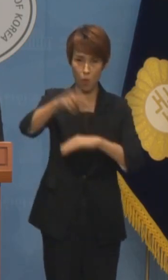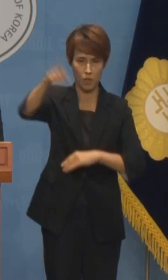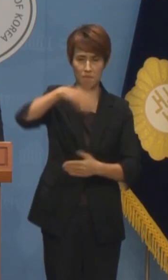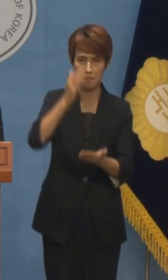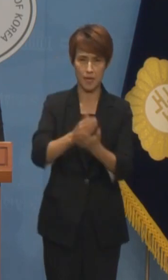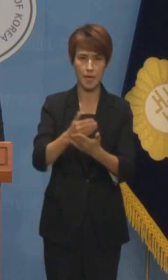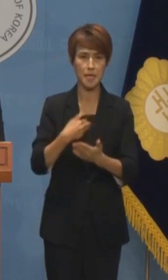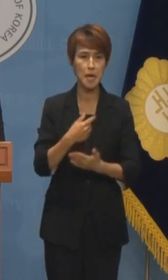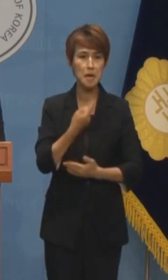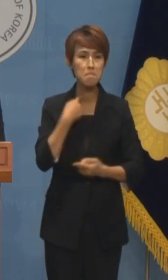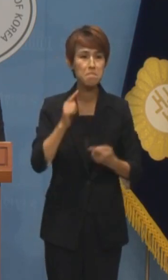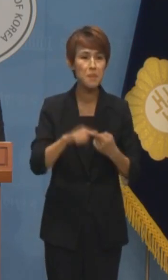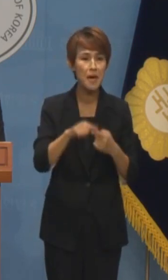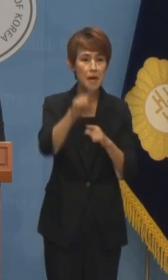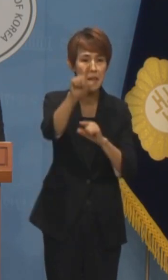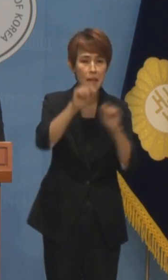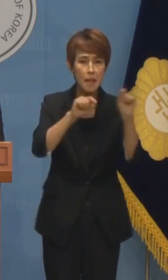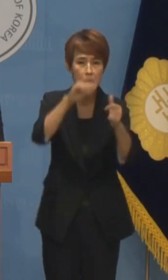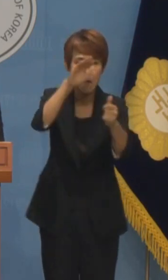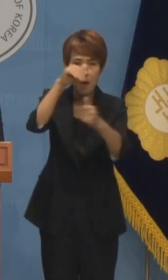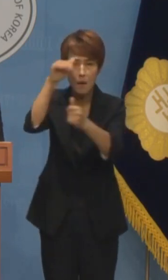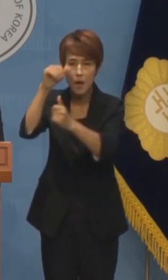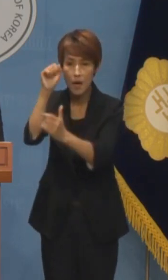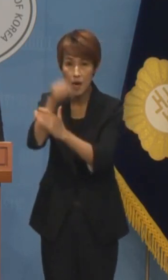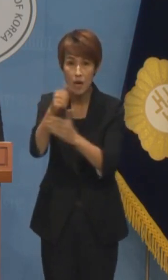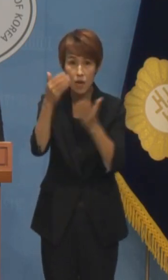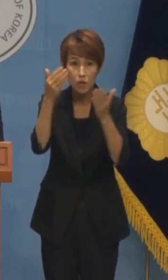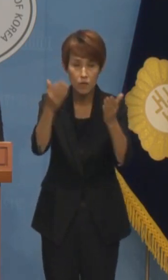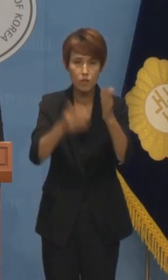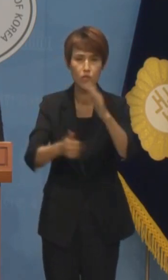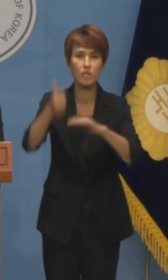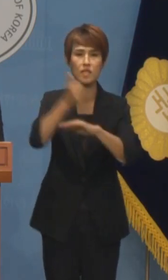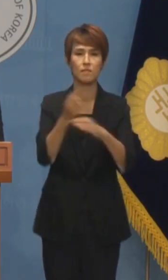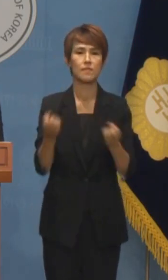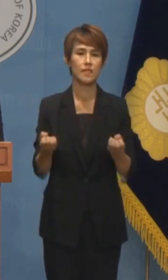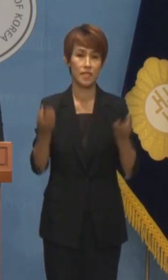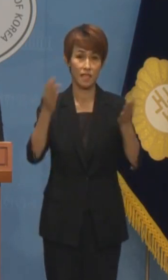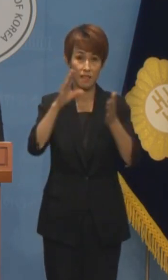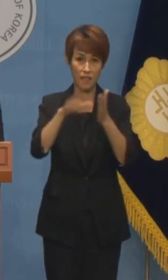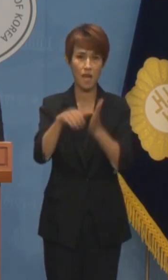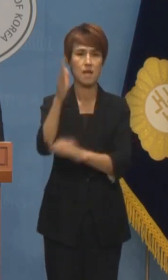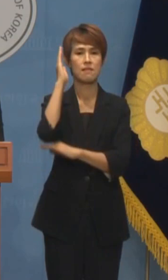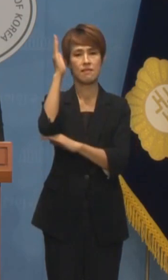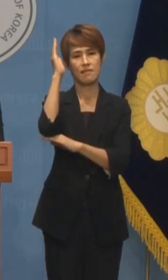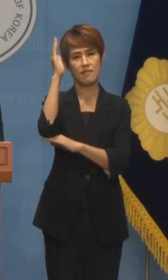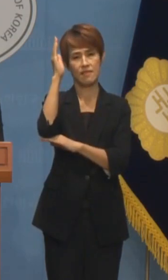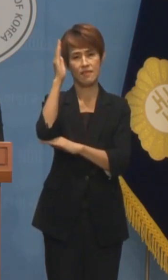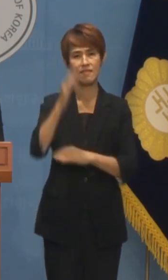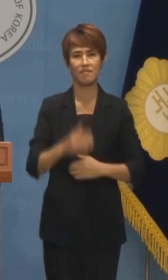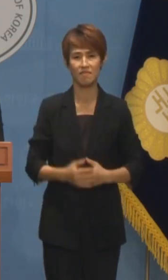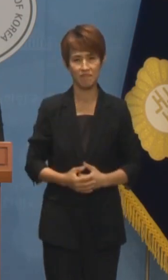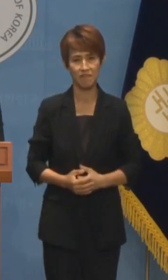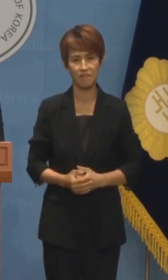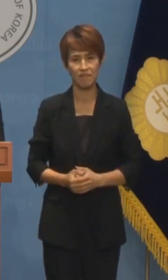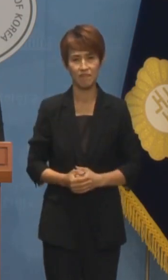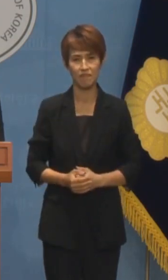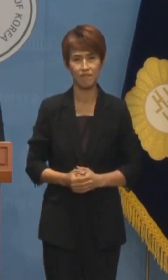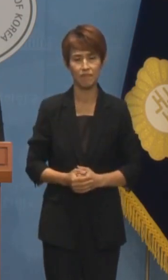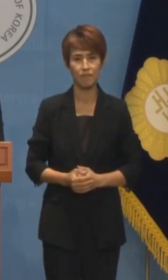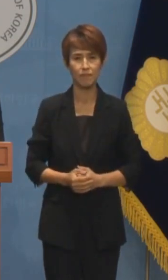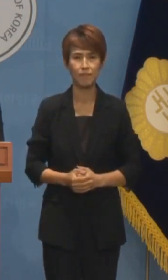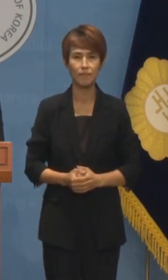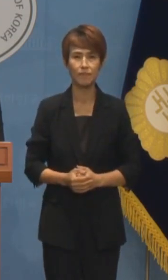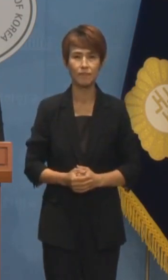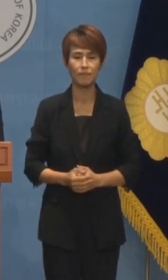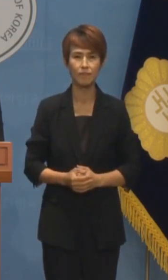선택한 매체 기자만 출입을 허락한 그야말로 기괴한 취임식에서 읽었던 취임사의